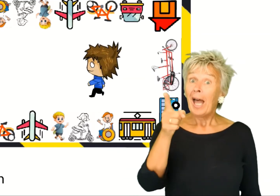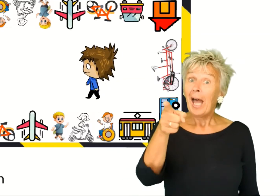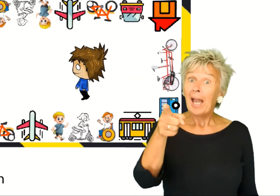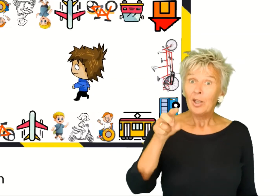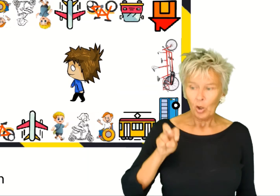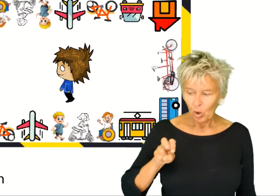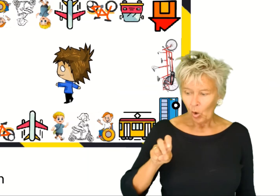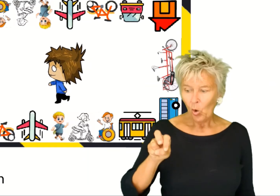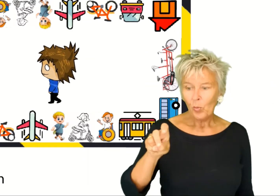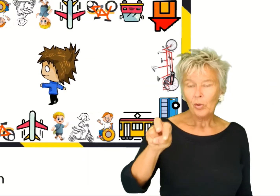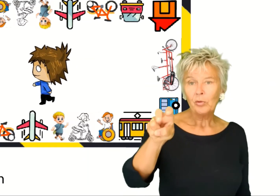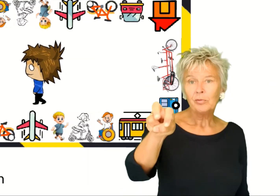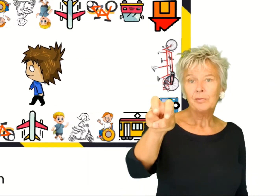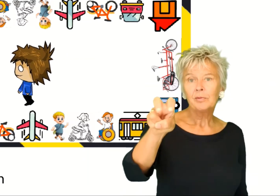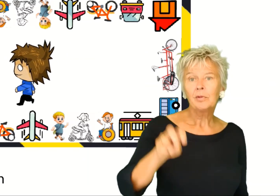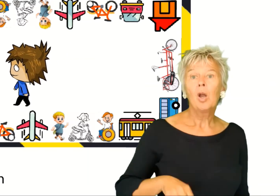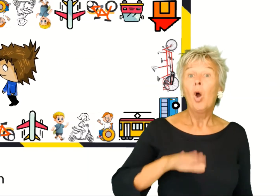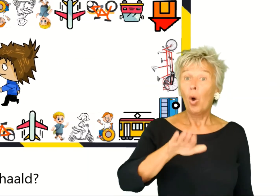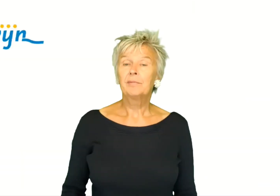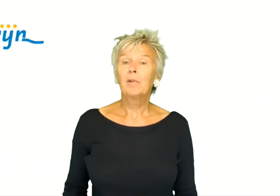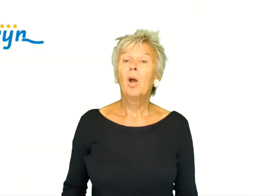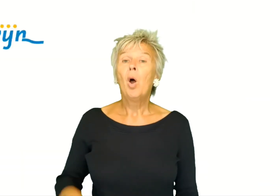Ga je lopen?